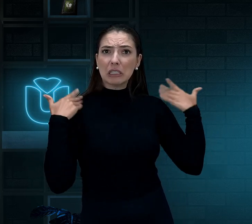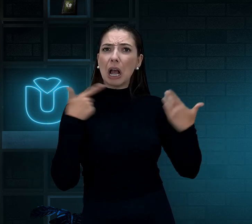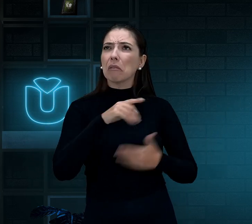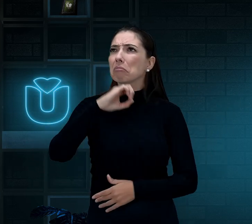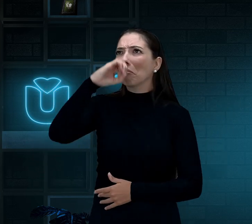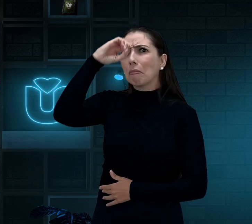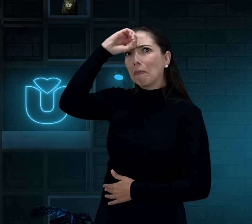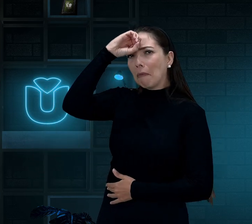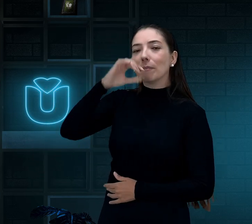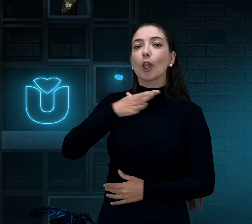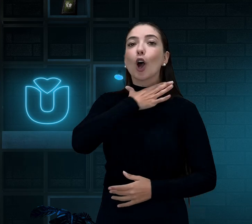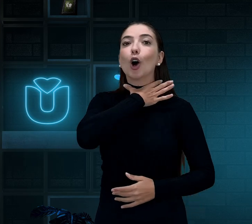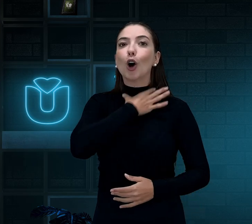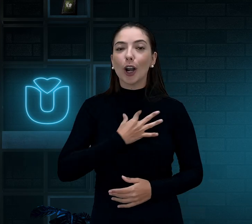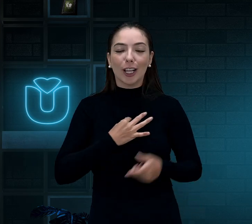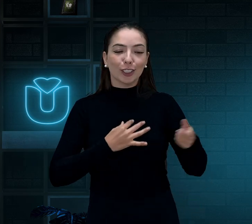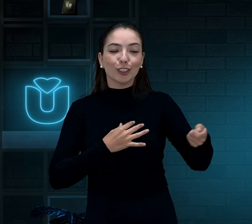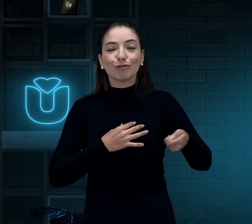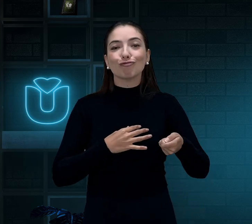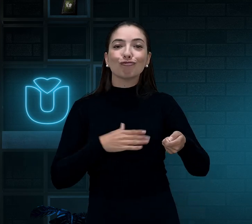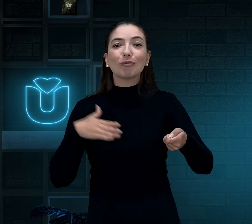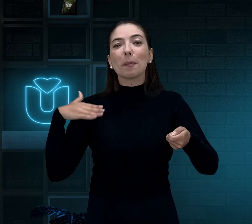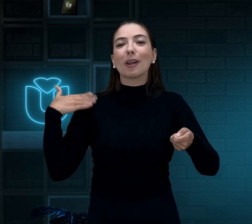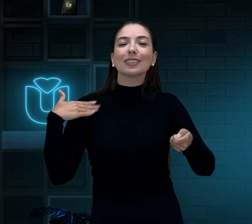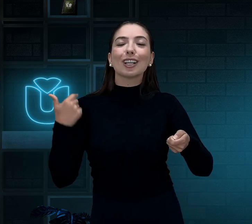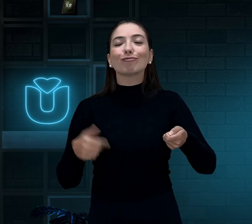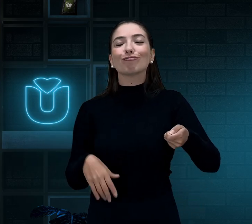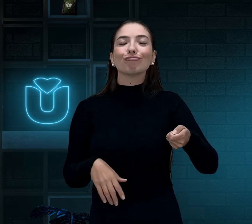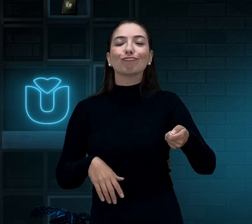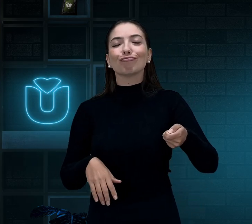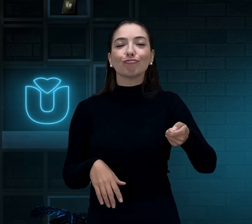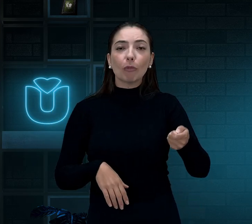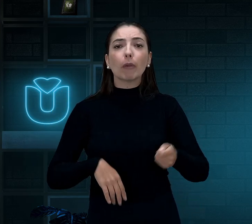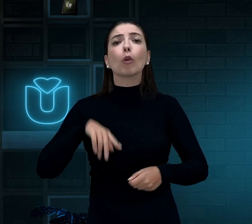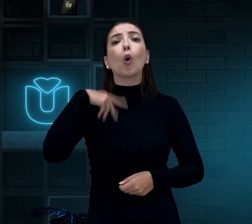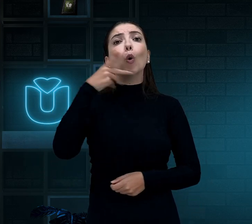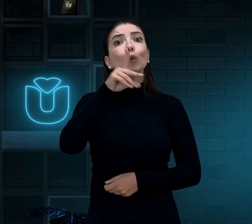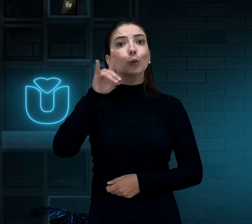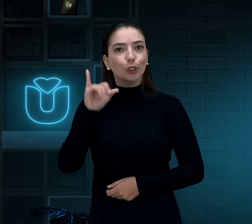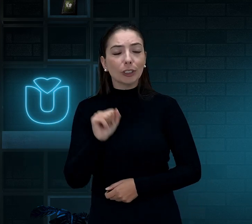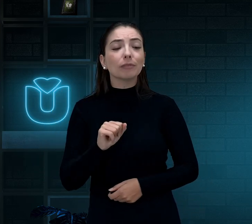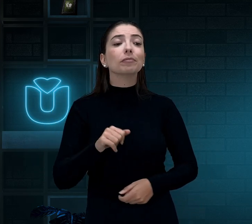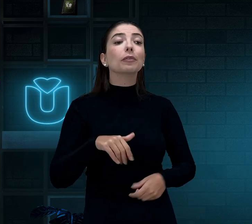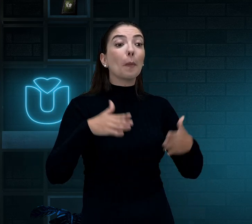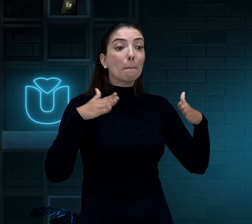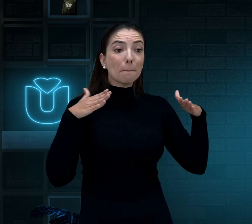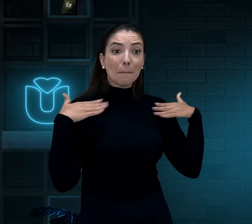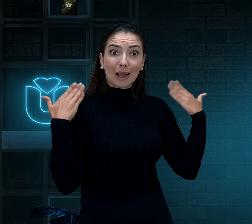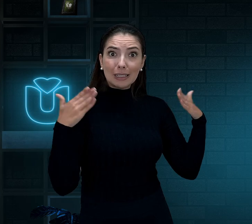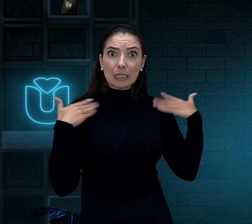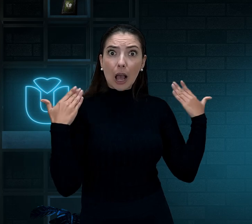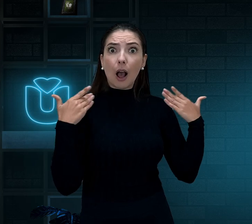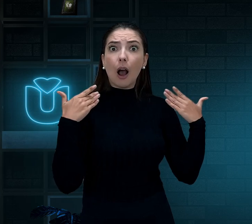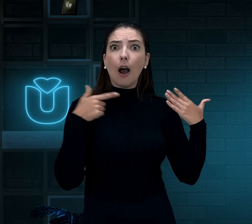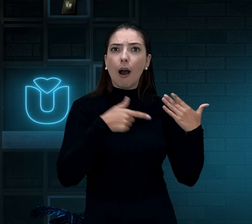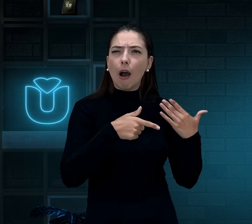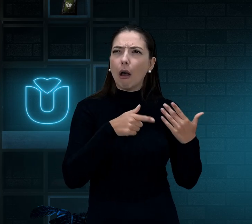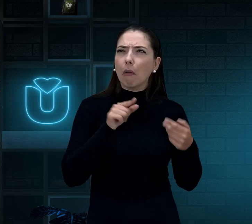Eu fazia o sinal, aí mostrava o colete de passeio. Todo dia, fazia o sinal de passear